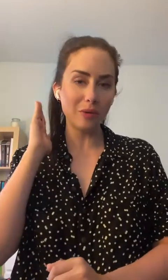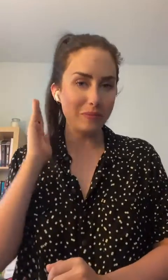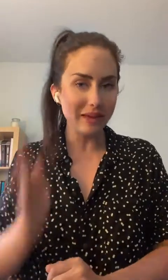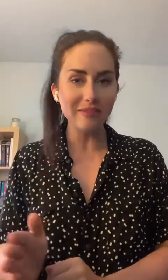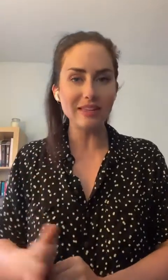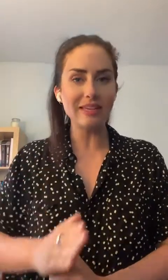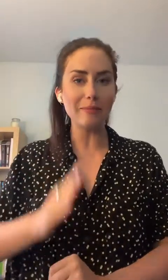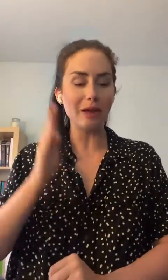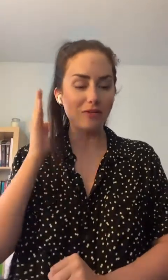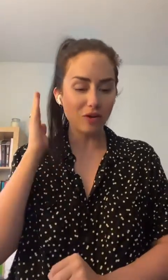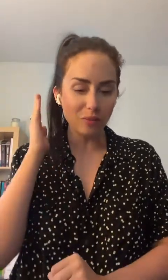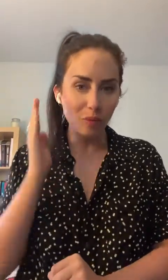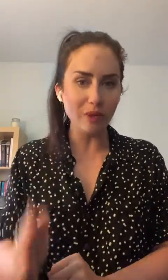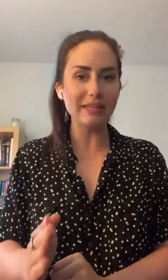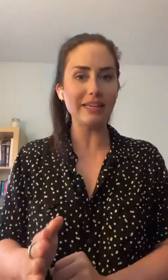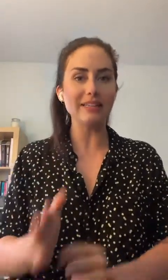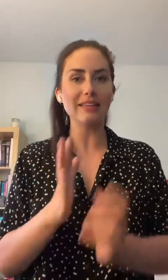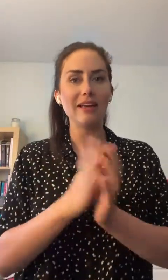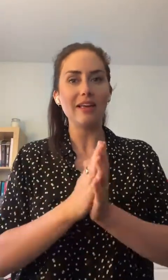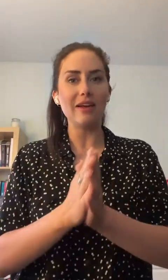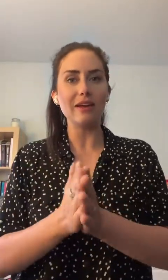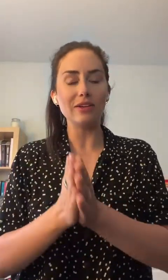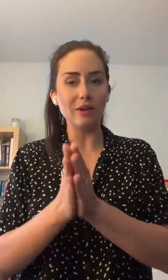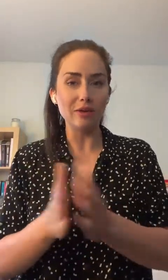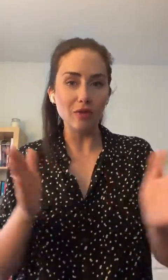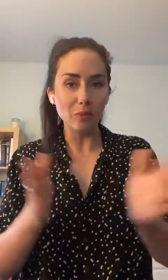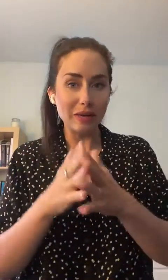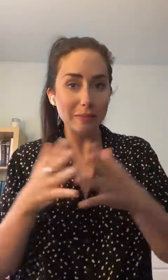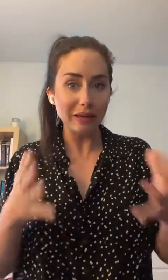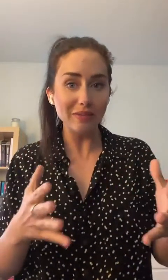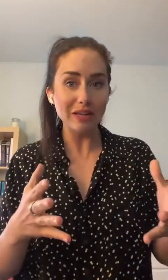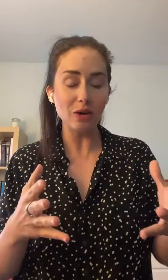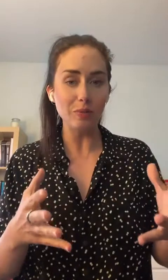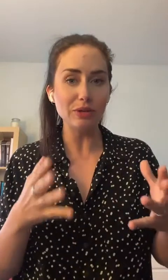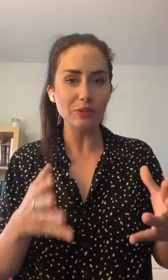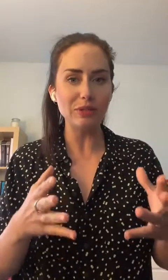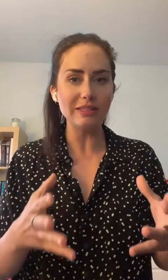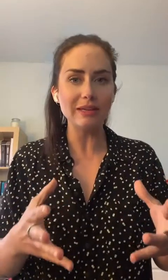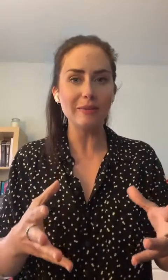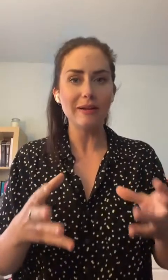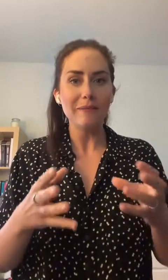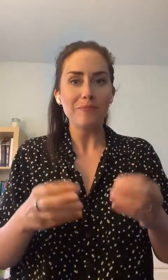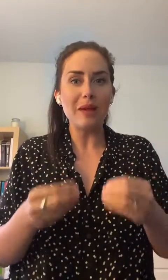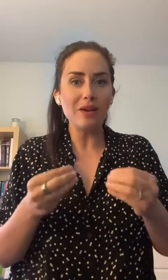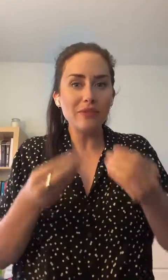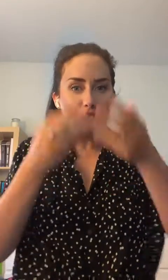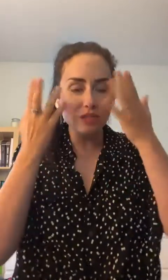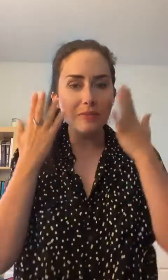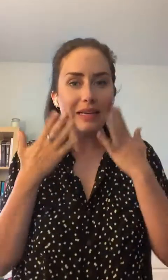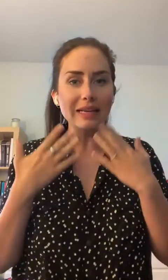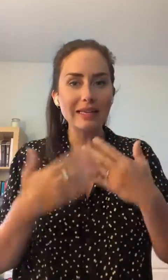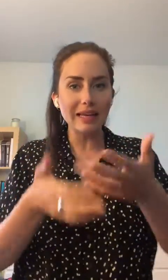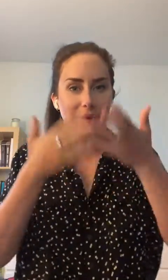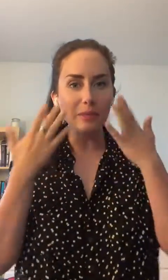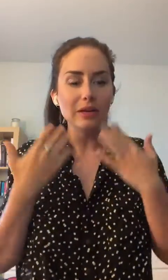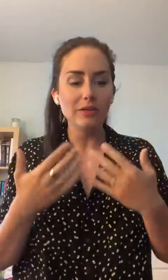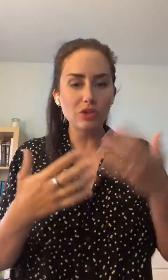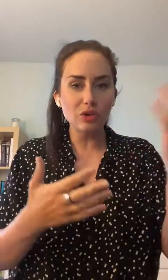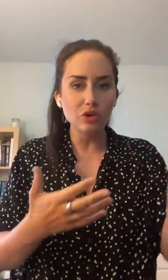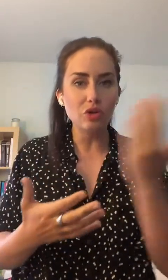bien vieillir puis avoir moins de rides dans le fond puis les prévenir le plus possible. Mais là, vous faites juste mettre de la crème sur une